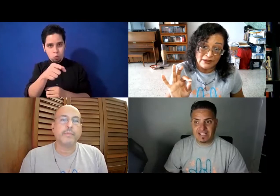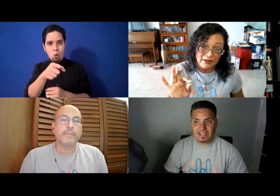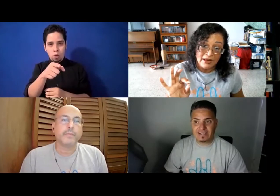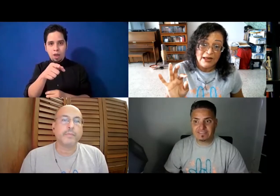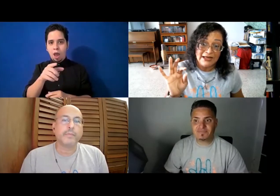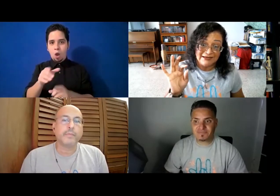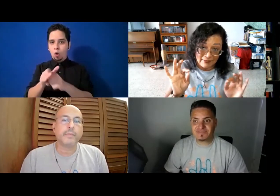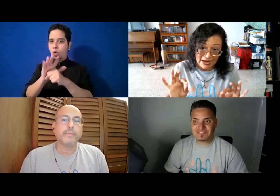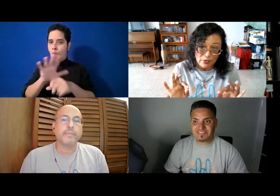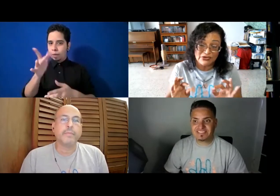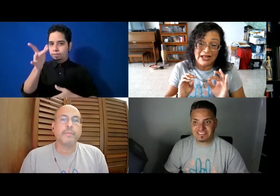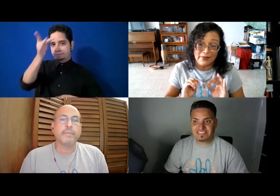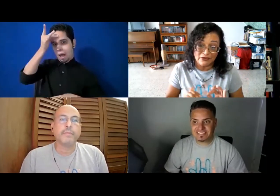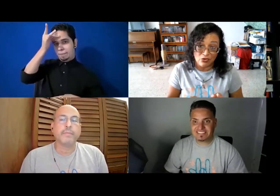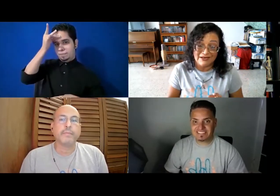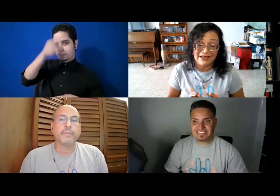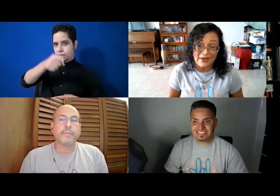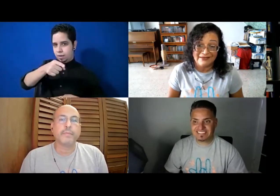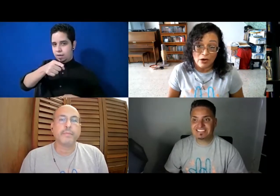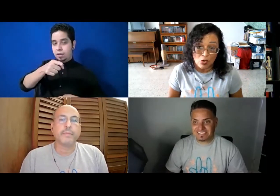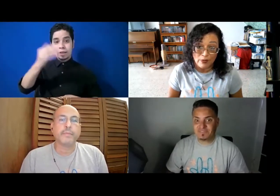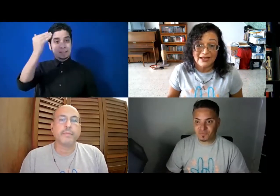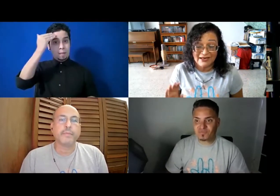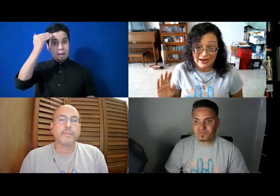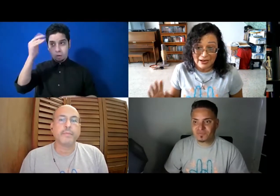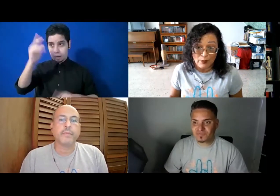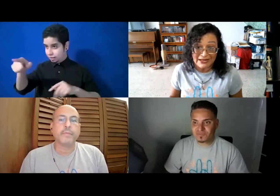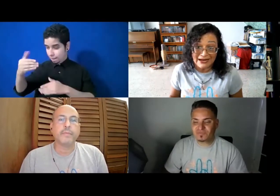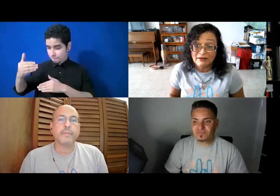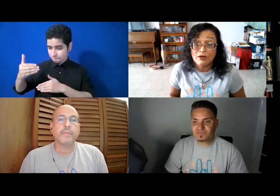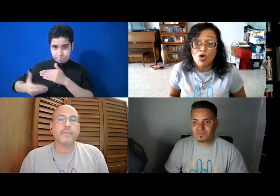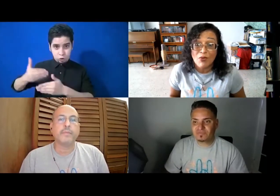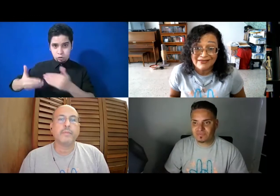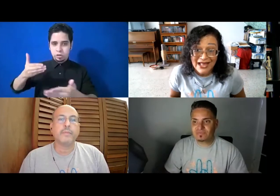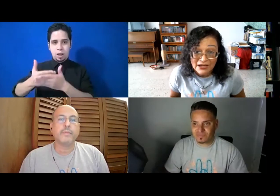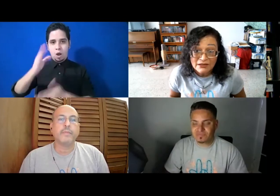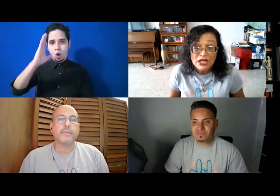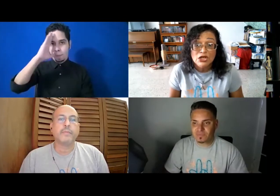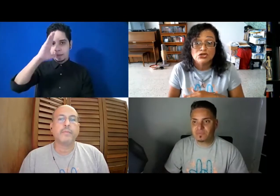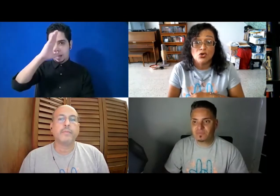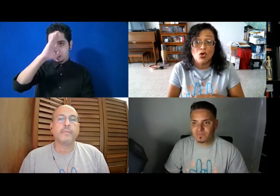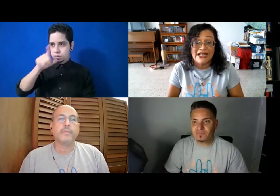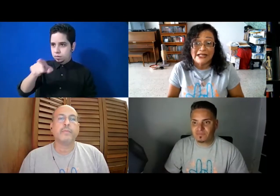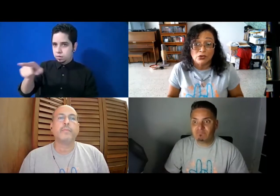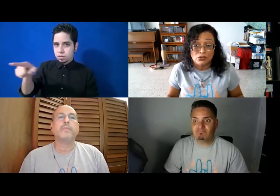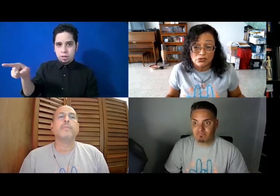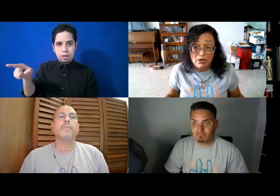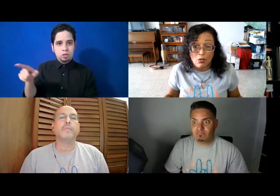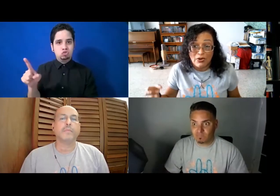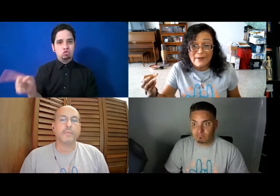y sabemos que las personas que pasan COVID, que llegan al hospital, ¿cómo están? Solitos. Una